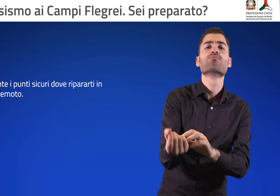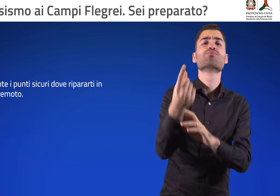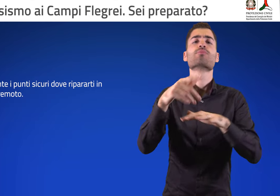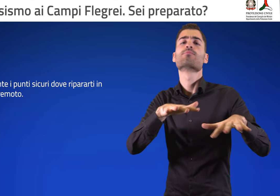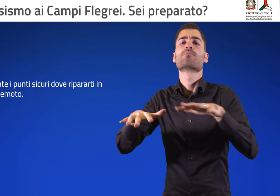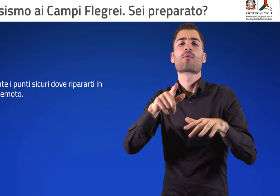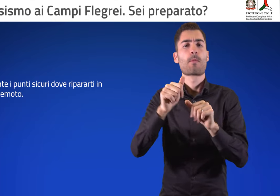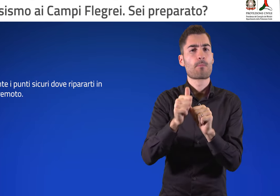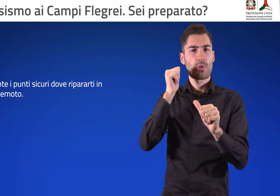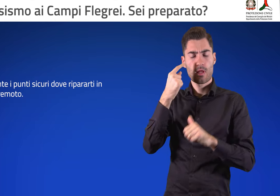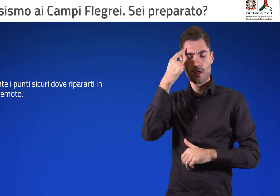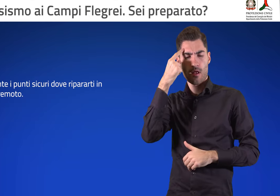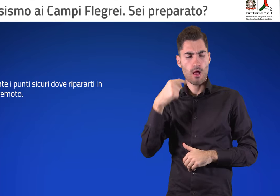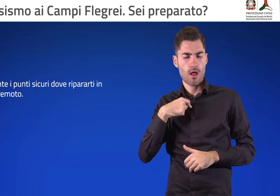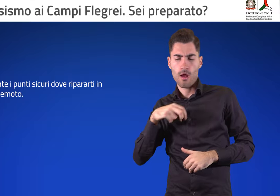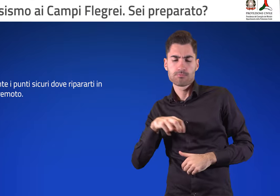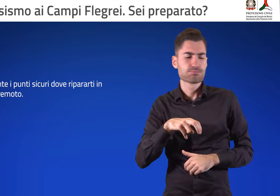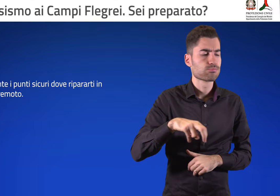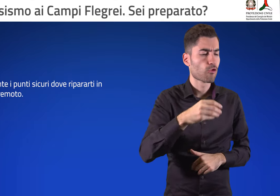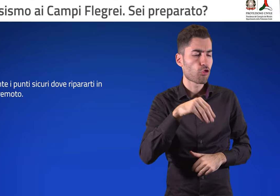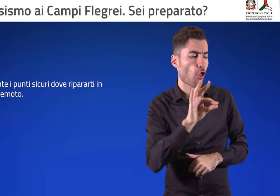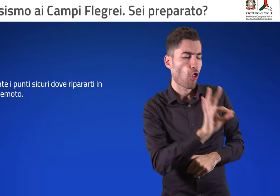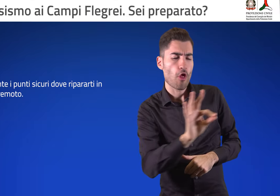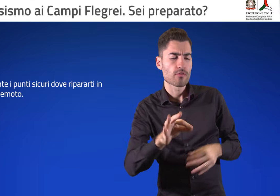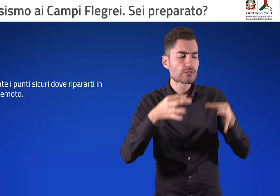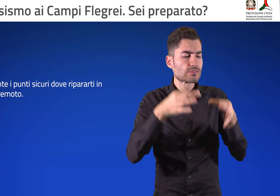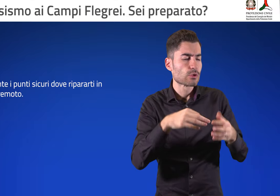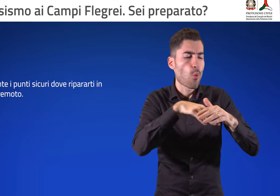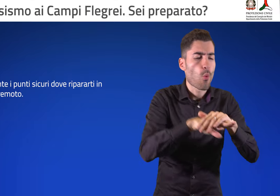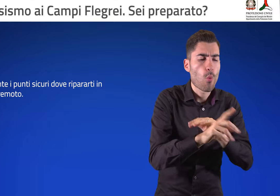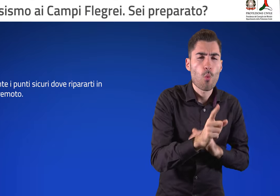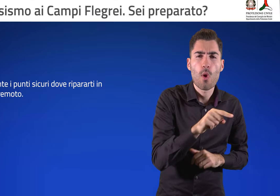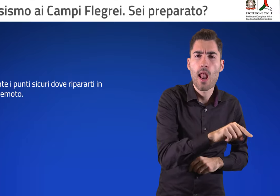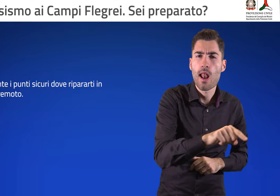Tieni a mente i punti sicuri dove ripararti in caso di terremoto.